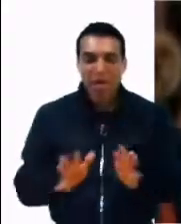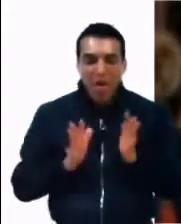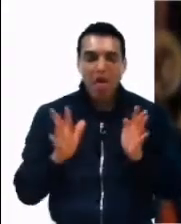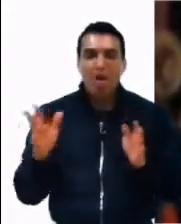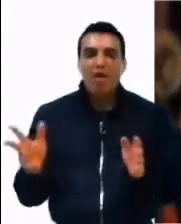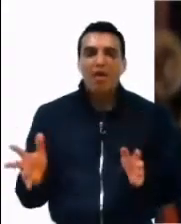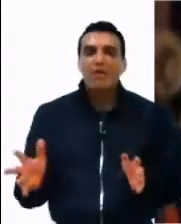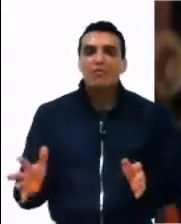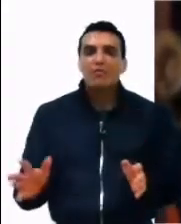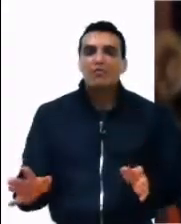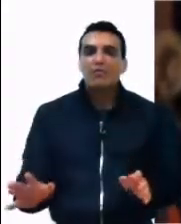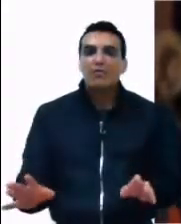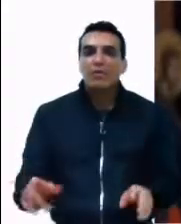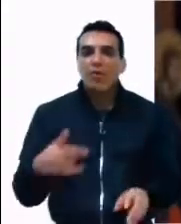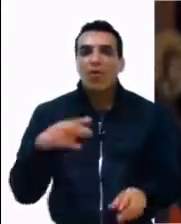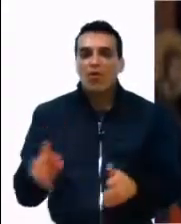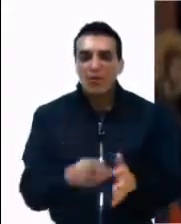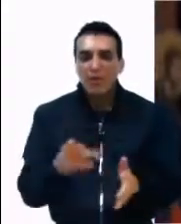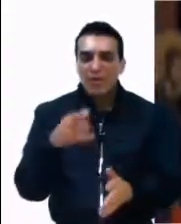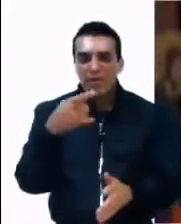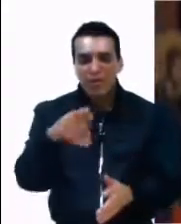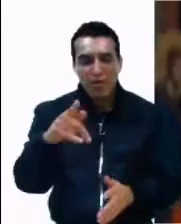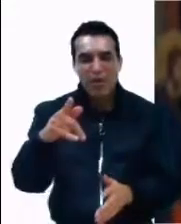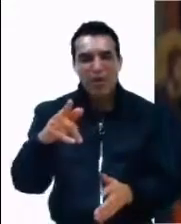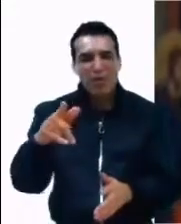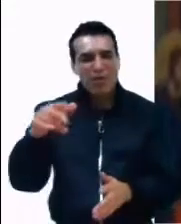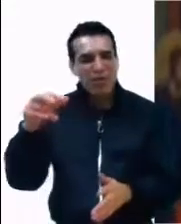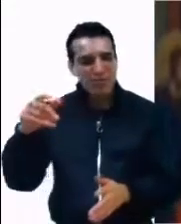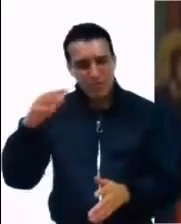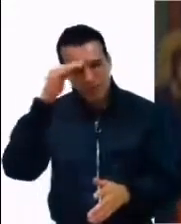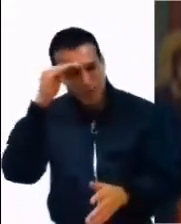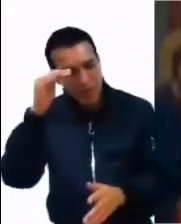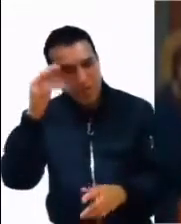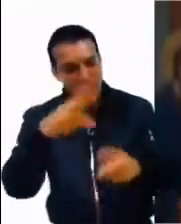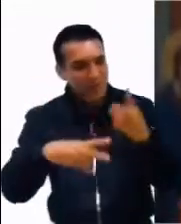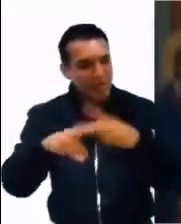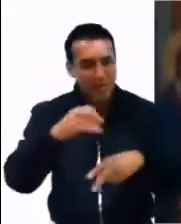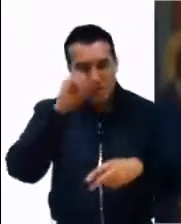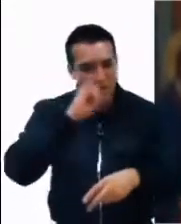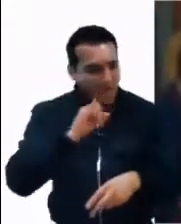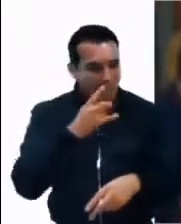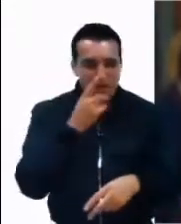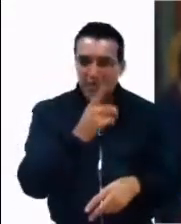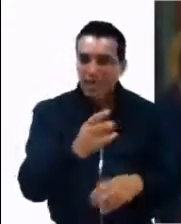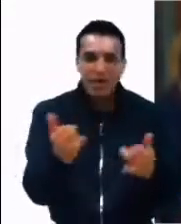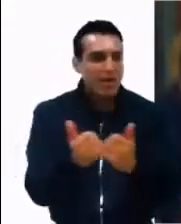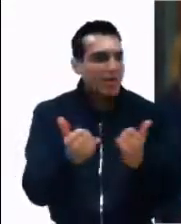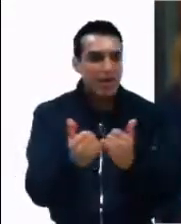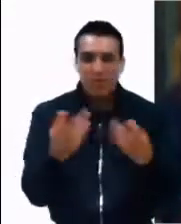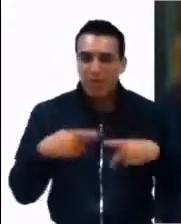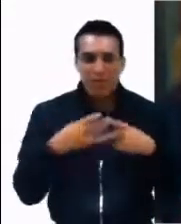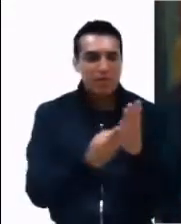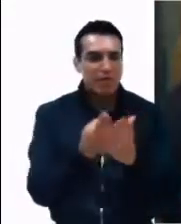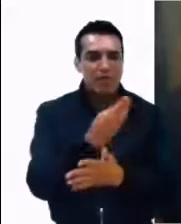inesperada, llegará su amo y lo castigará severamente y le hará correr la misma suerte de los